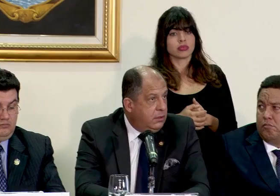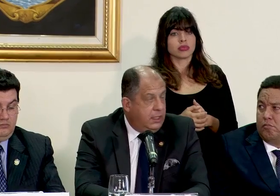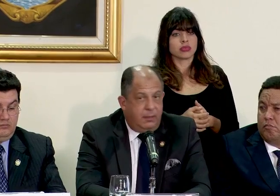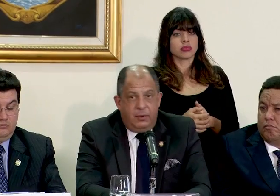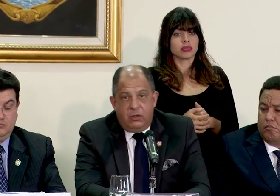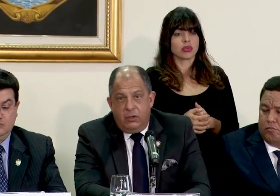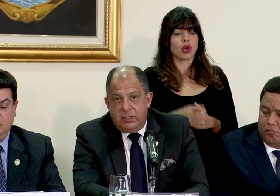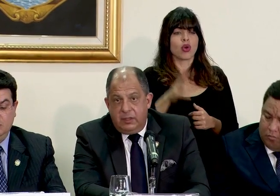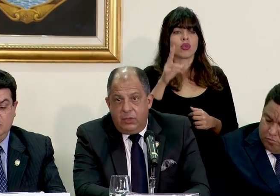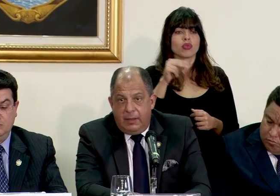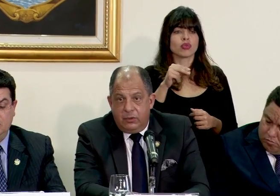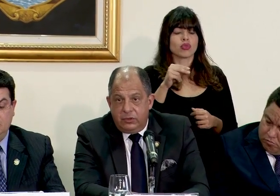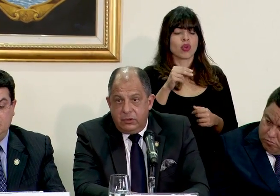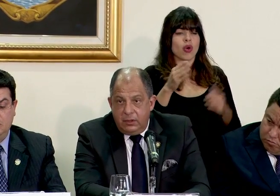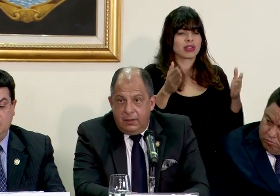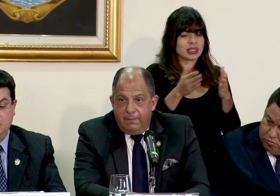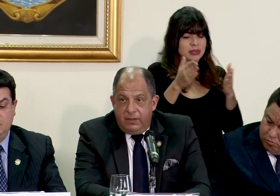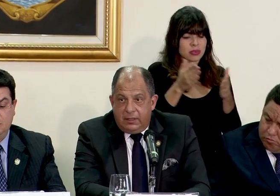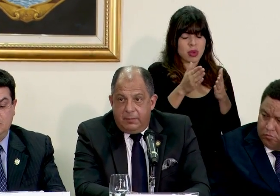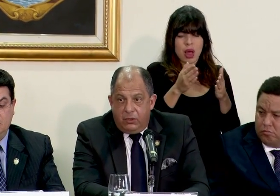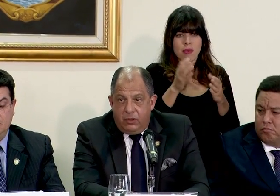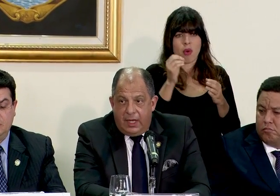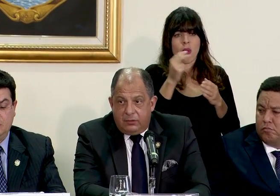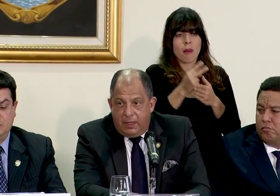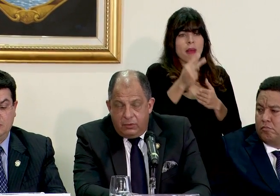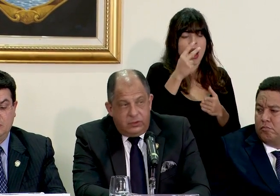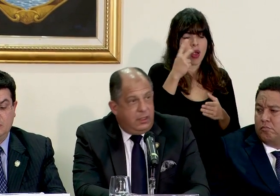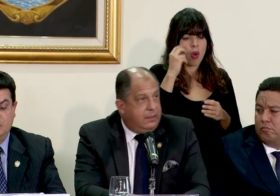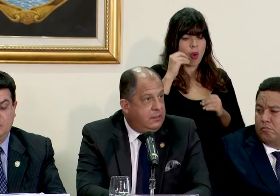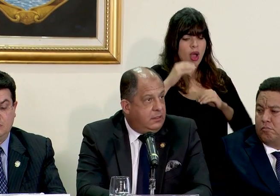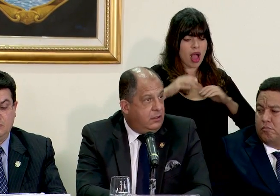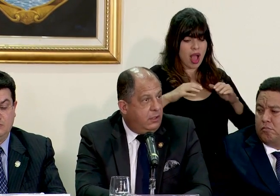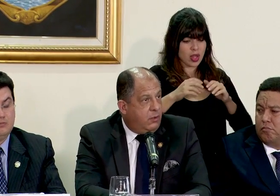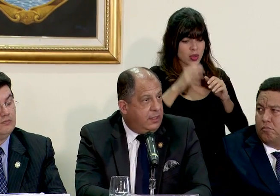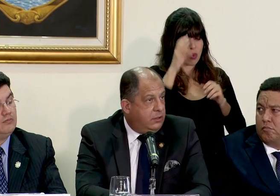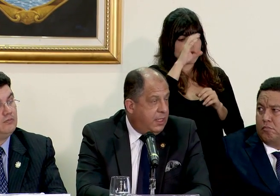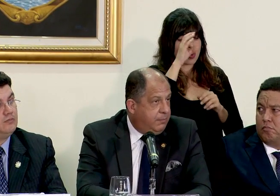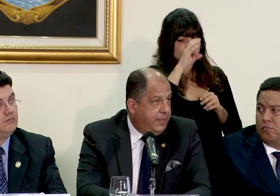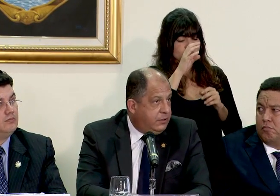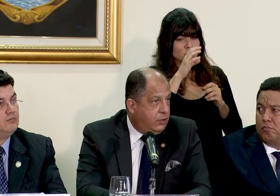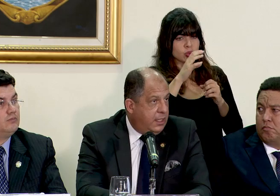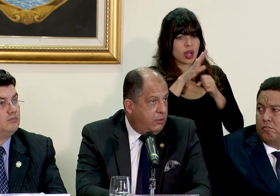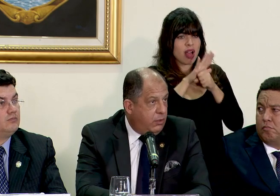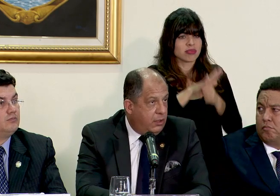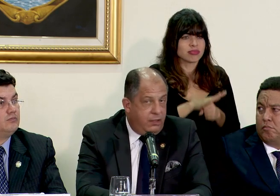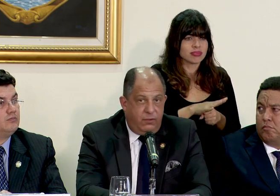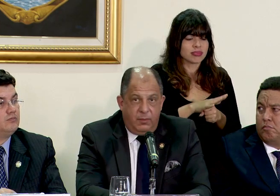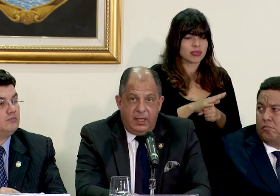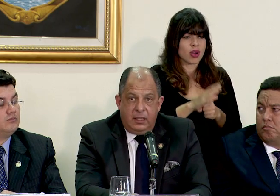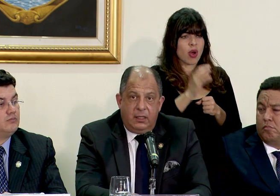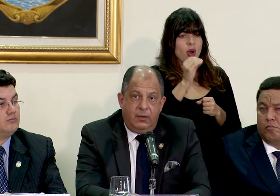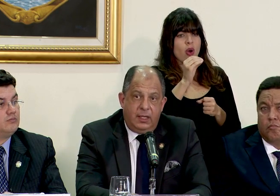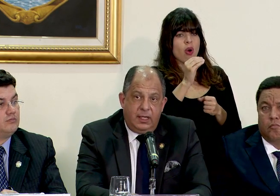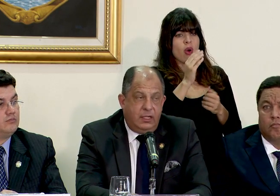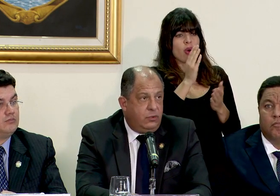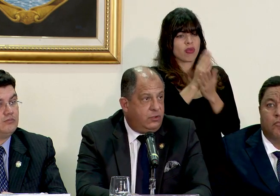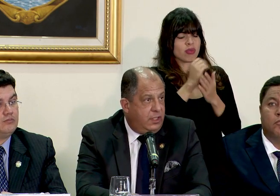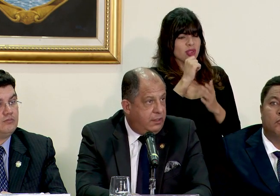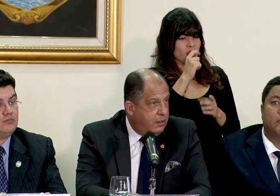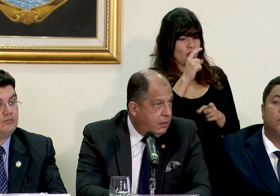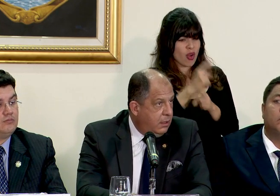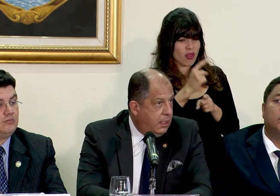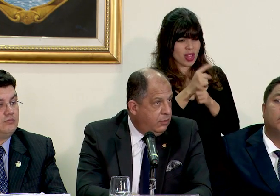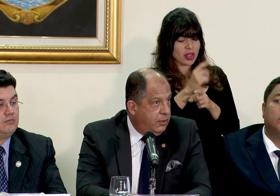ni tampoco estimulamos ni tampoco actuamos en el sentido de coaccionar presionar o en cualquier forma indebida